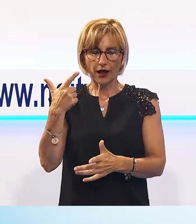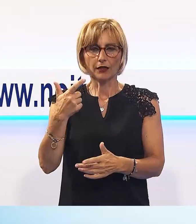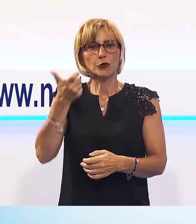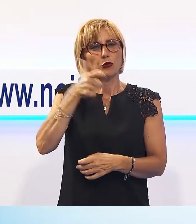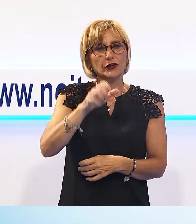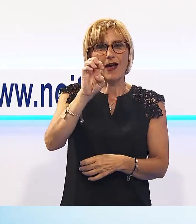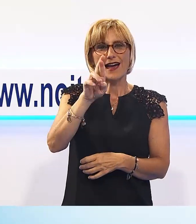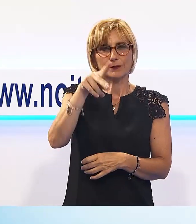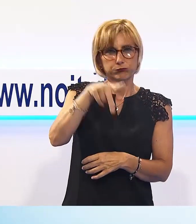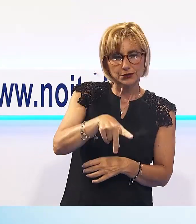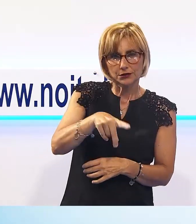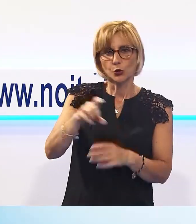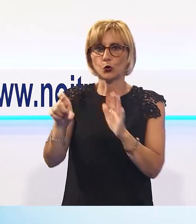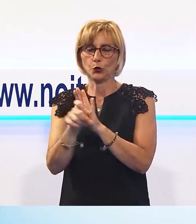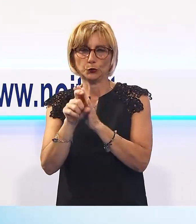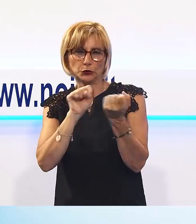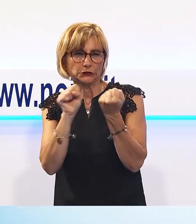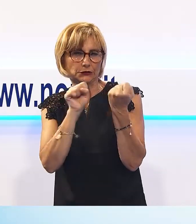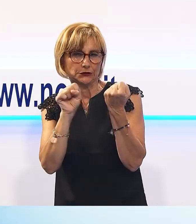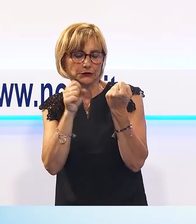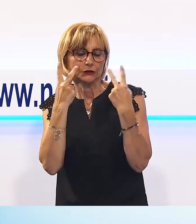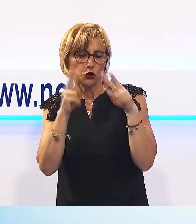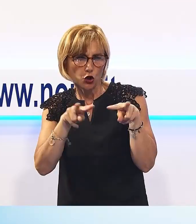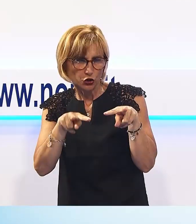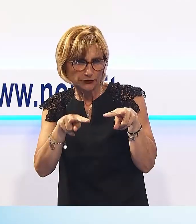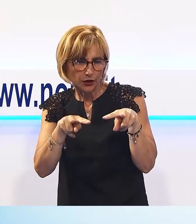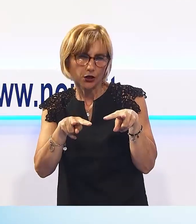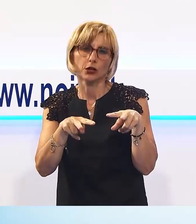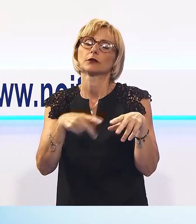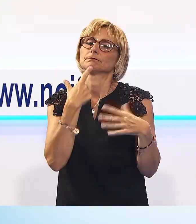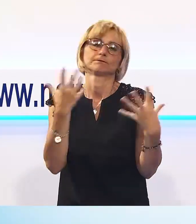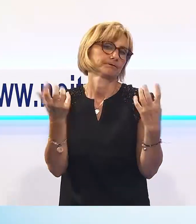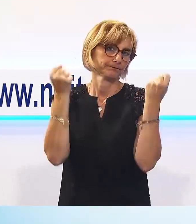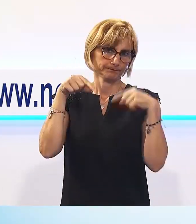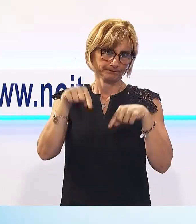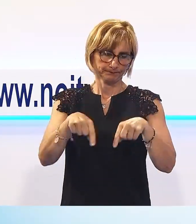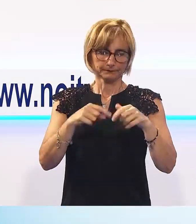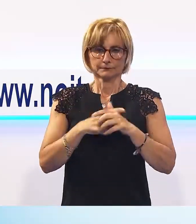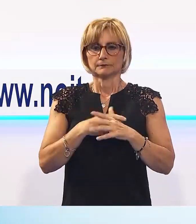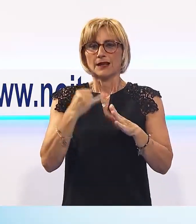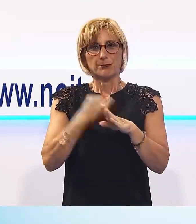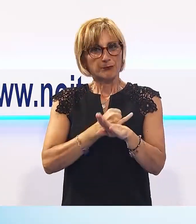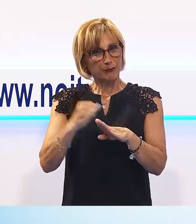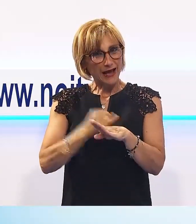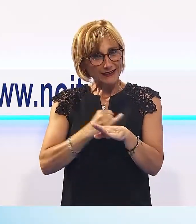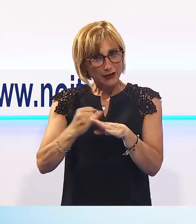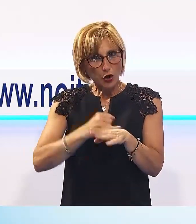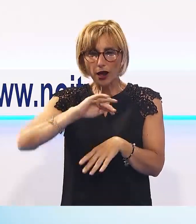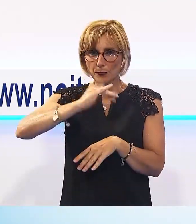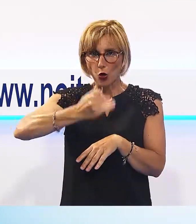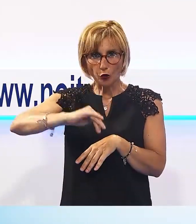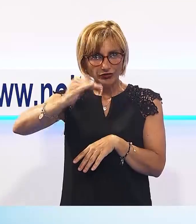hanno avuto in questi mesi coi cittadini e le realtà organizzate del quartiere. Nel dettaglio per quanto riguarda la montagnola,